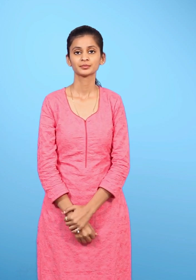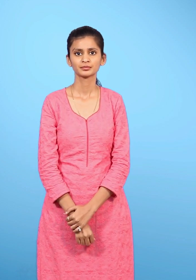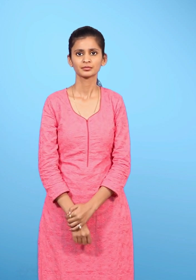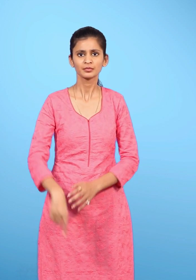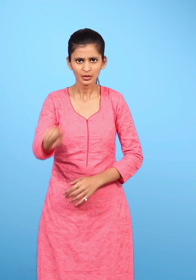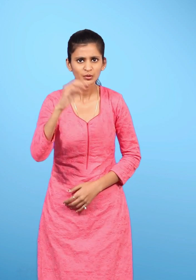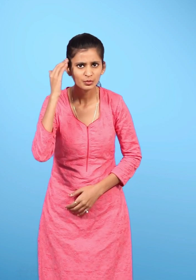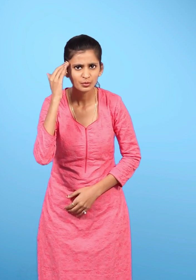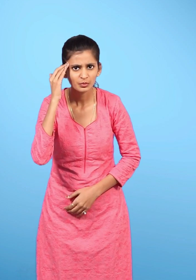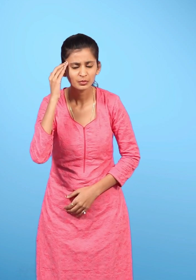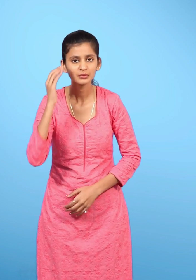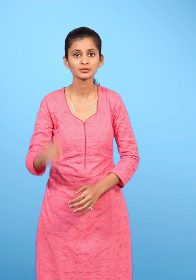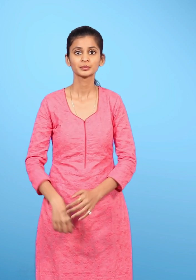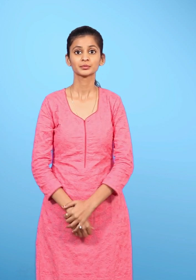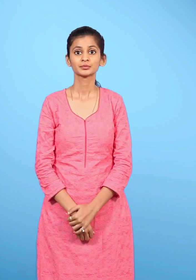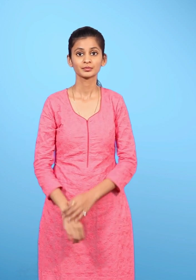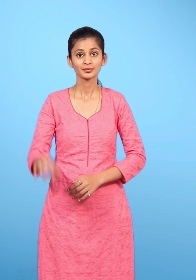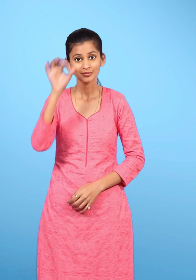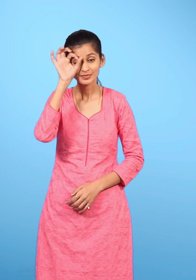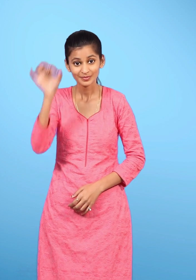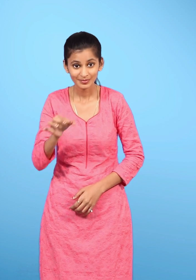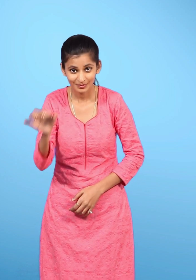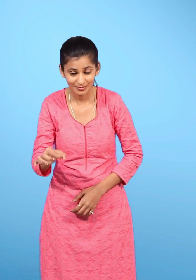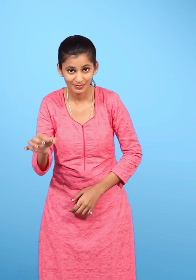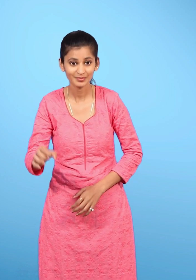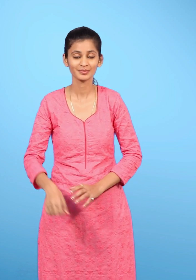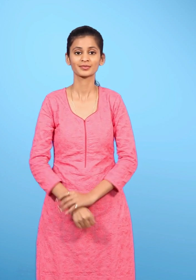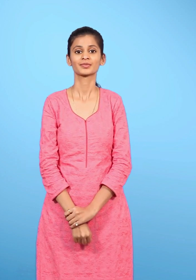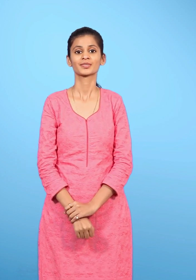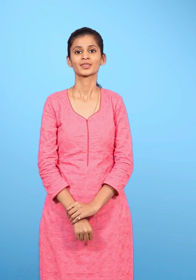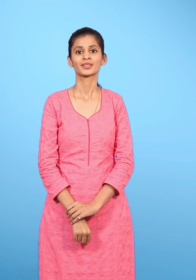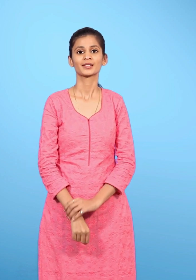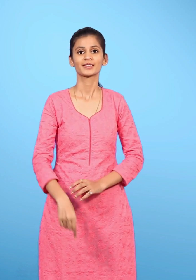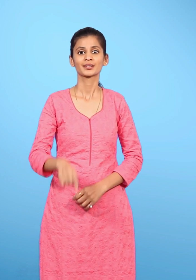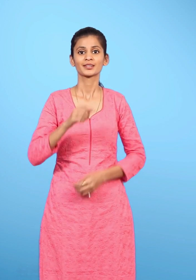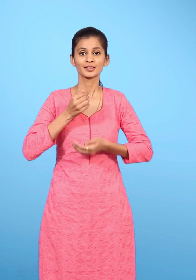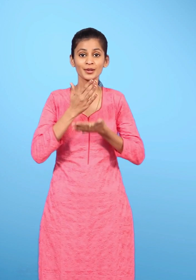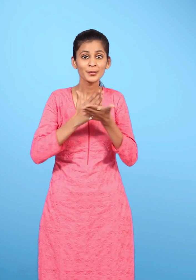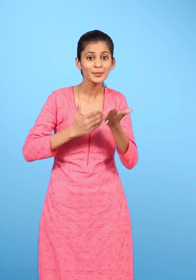क्या तुम जानते हो? गांदी जी की 150-वी वर्षकांट के लिए